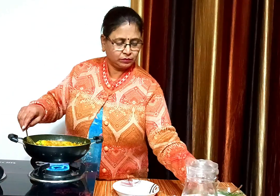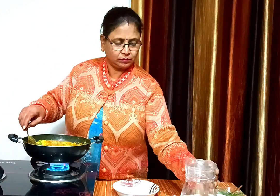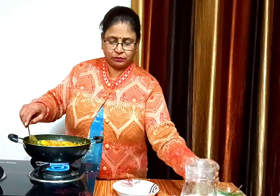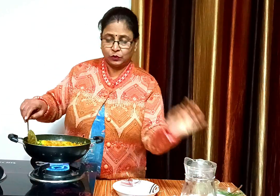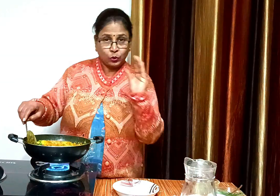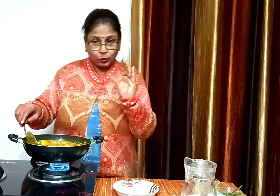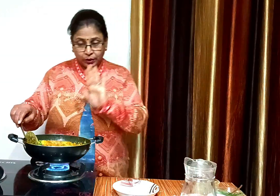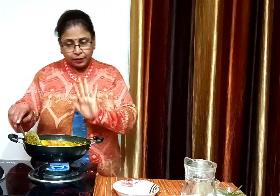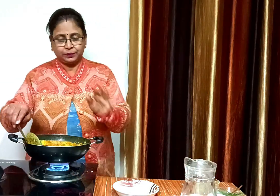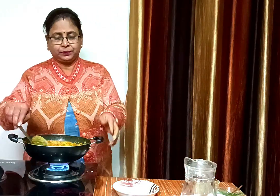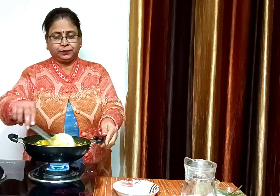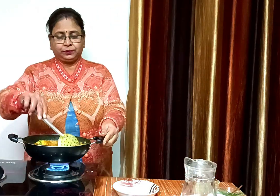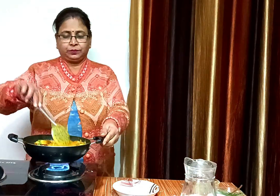और अच्छी से मिला लेंगे